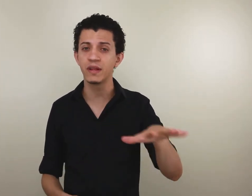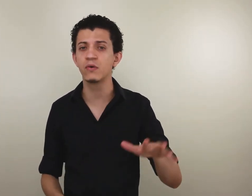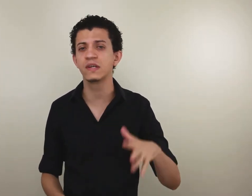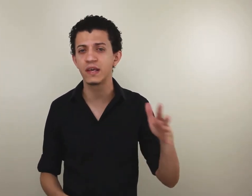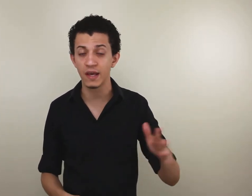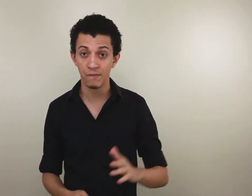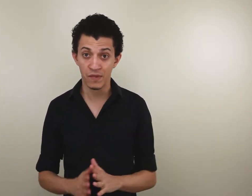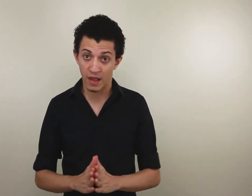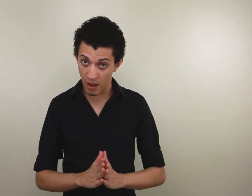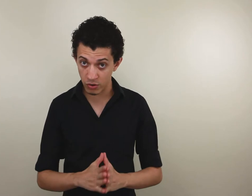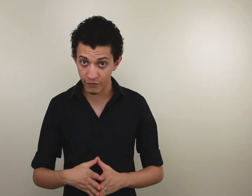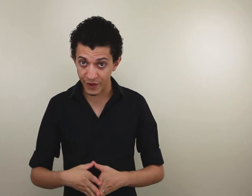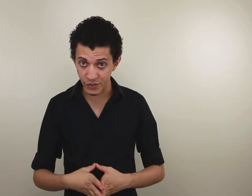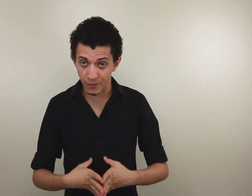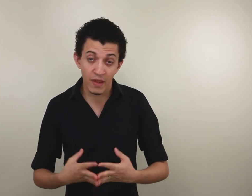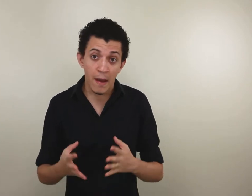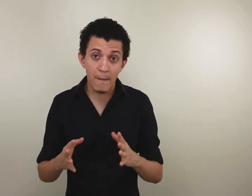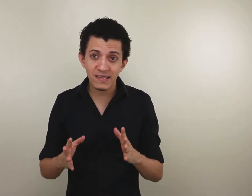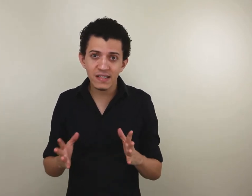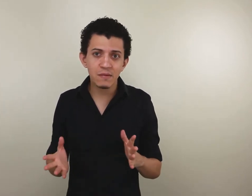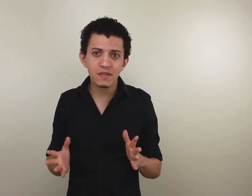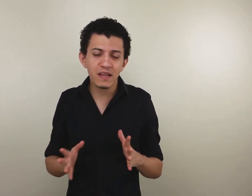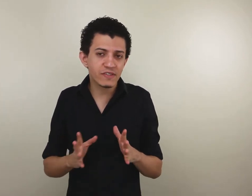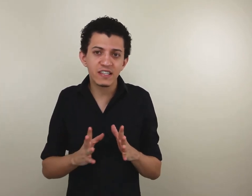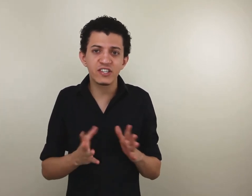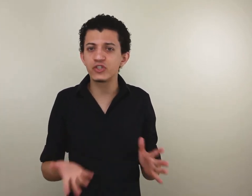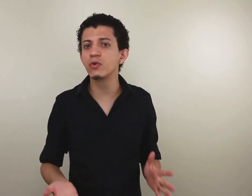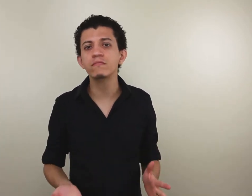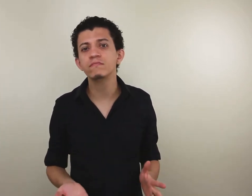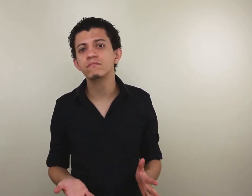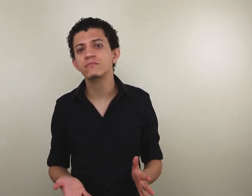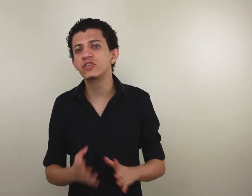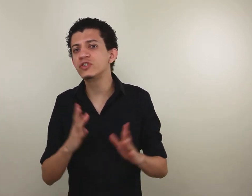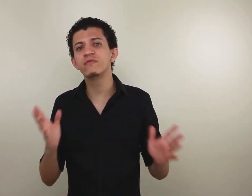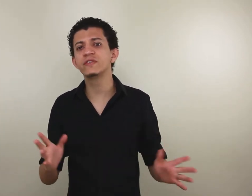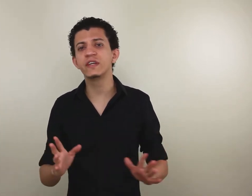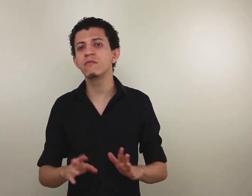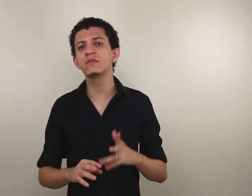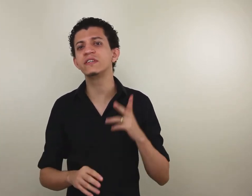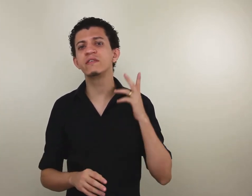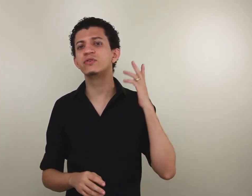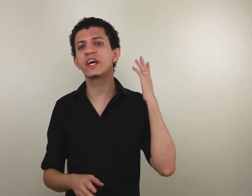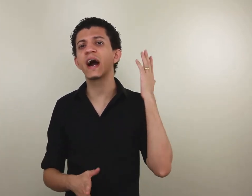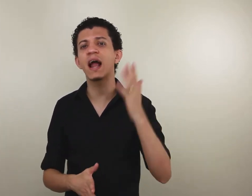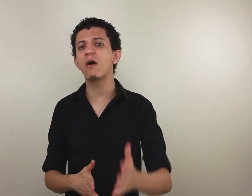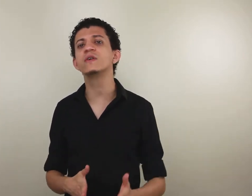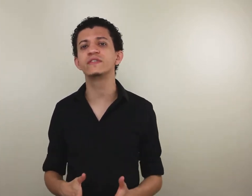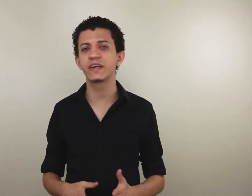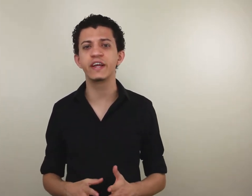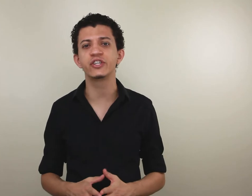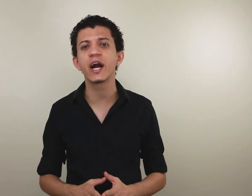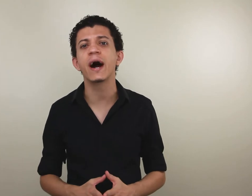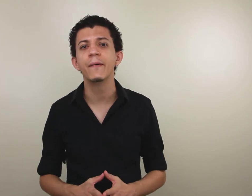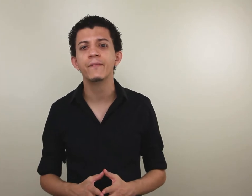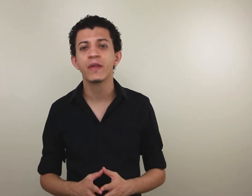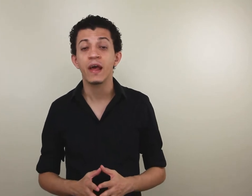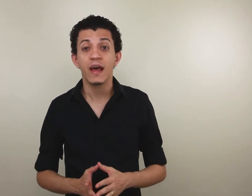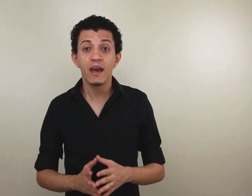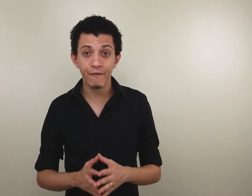nãos aqui em outro vídeo, mas aí simplesmente você desistiu, desistiu, você não conseguiu chegar lá onde você queria chegar. E o